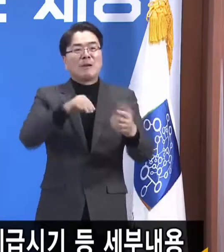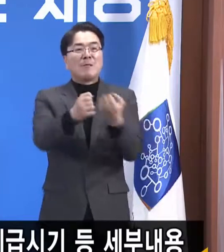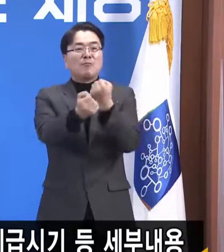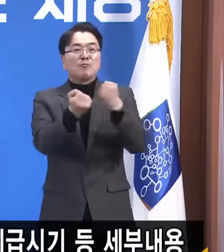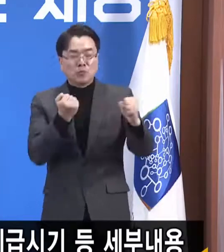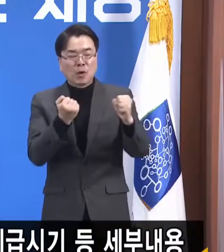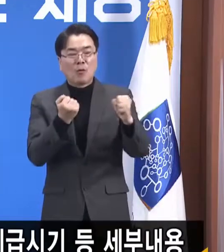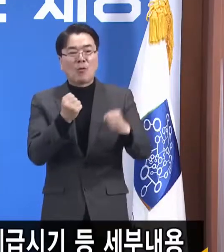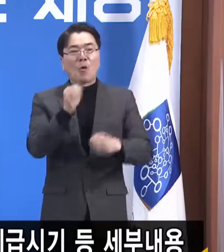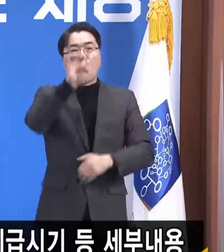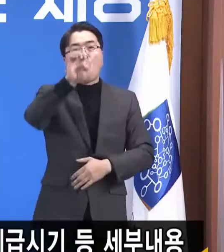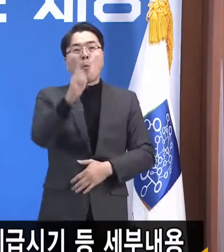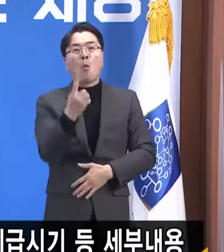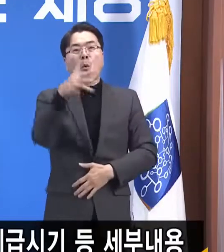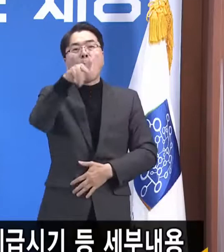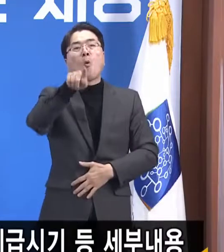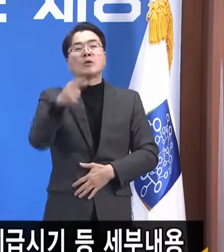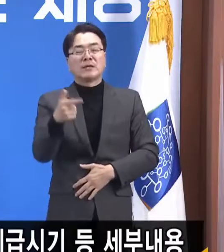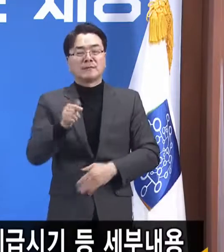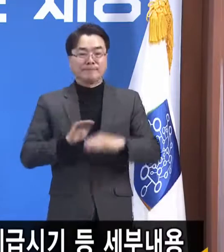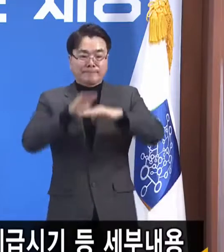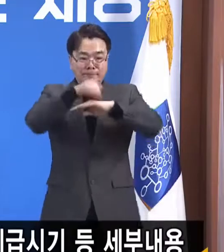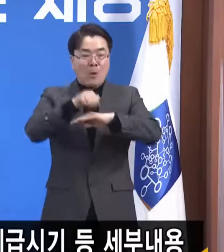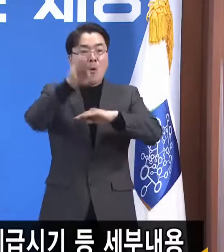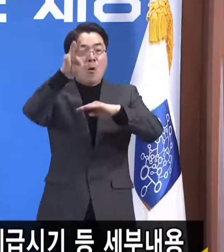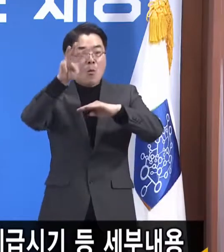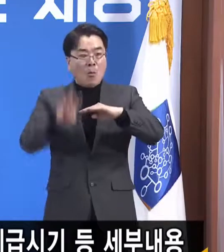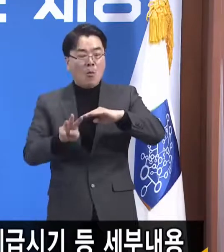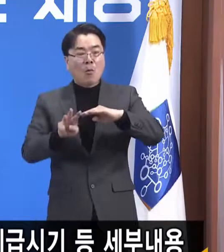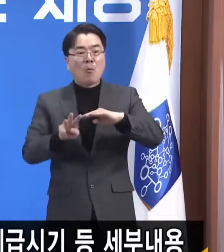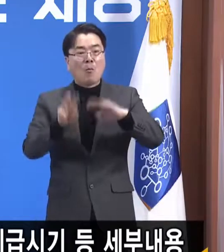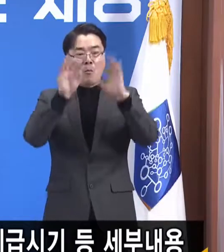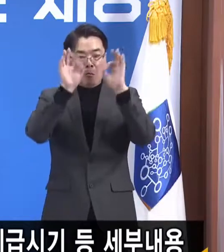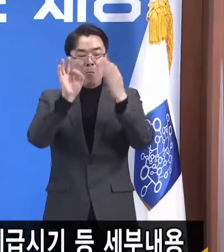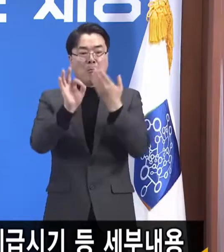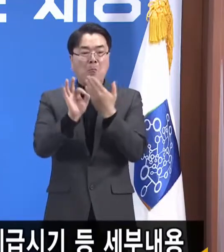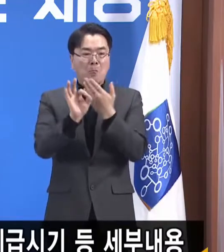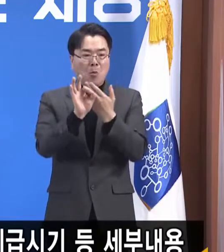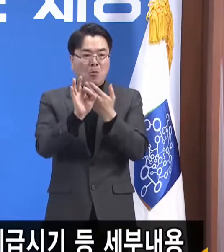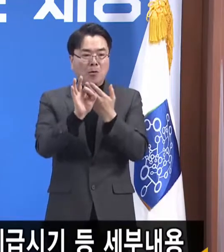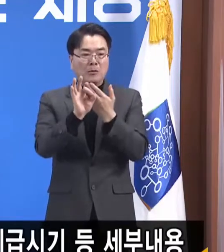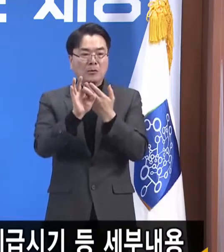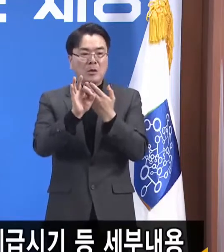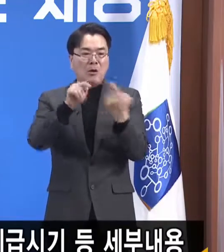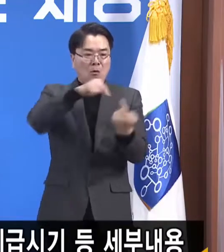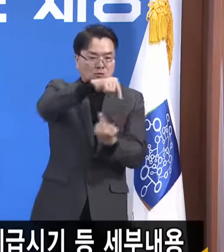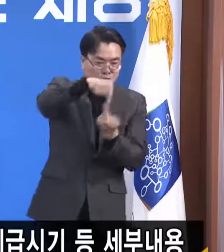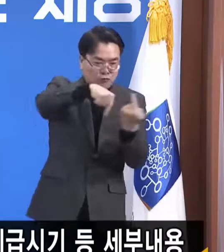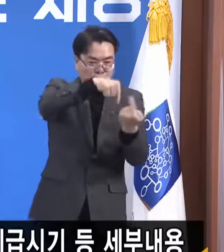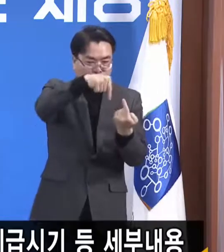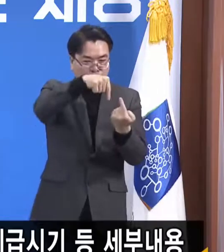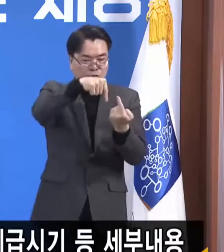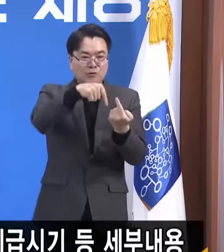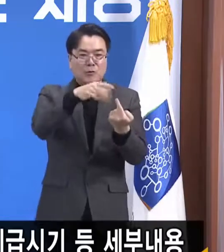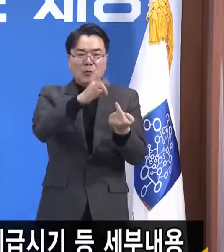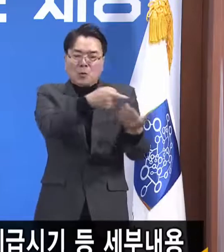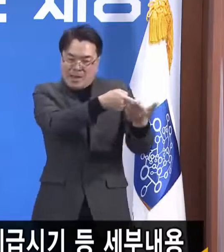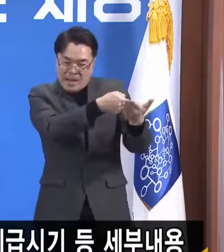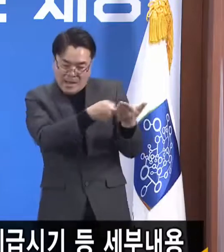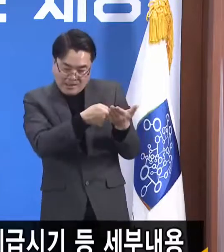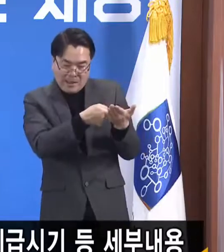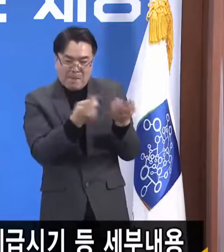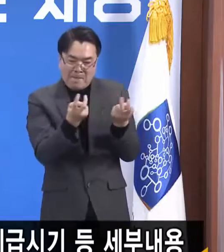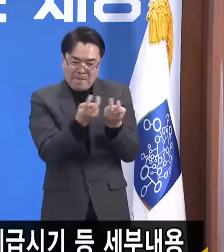포천시에서 다른 재정들을 조금 절감을 하든지 아니면 무선순위를 바꾸든지 해서